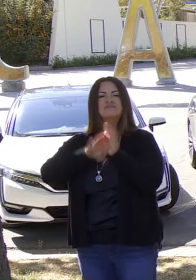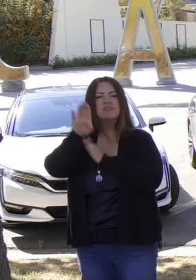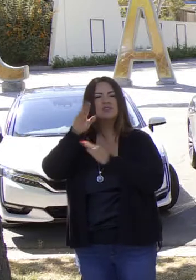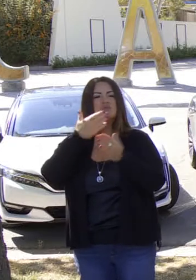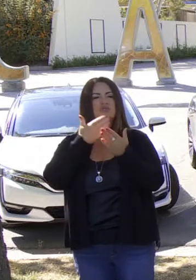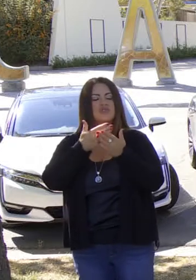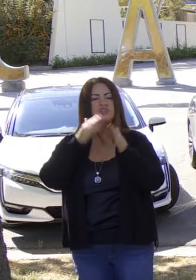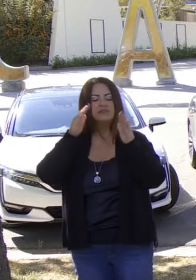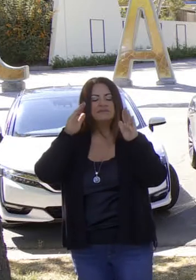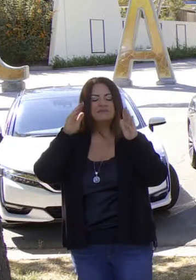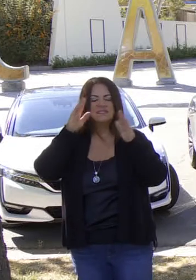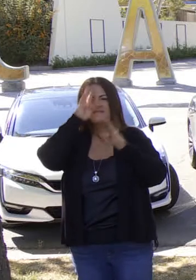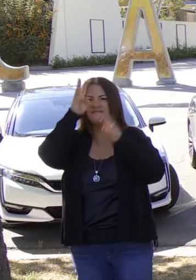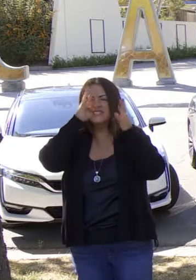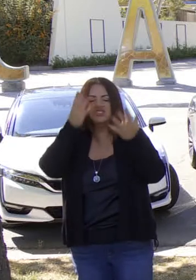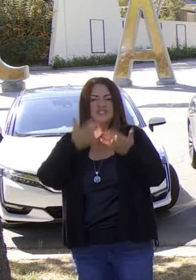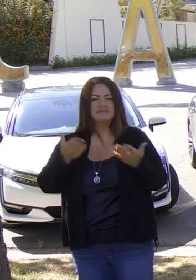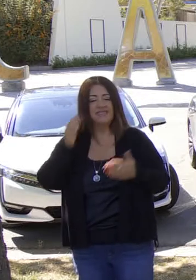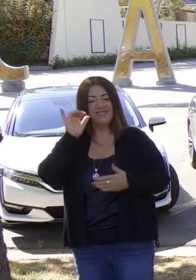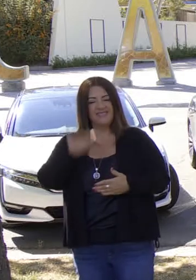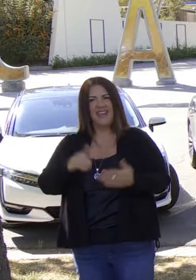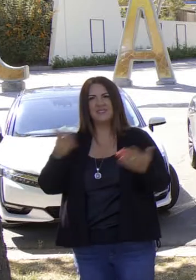tecnología, acelerando innovación.